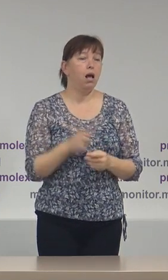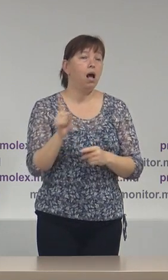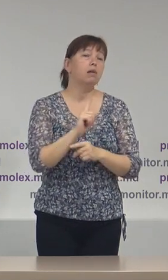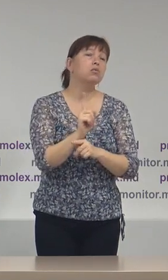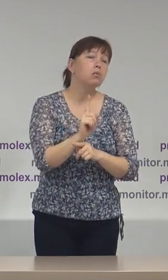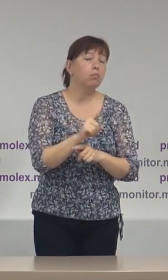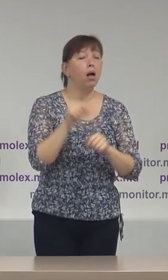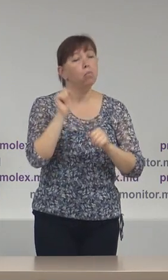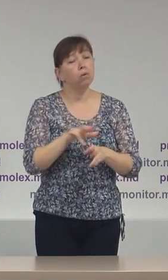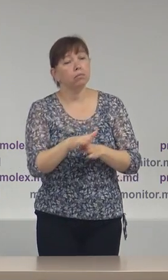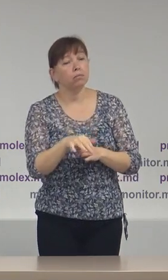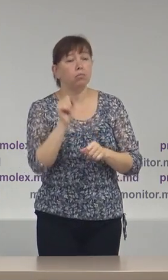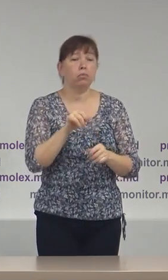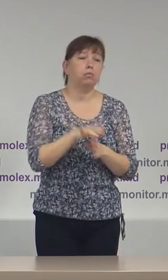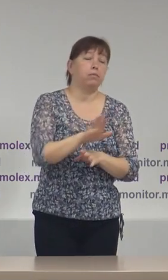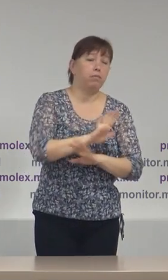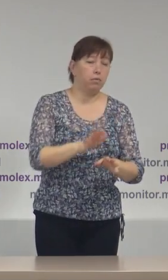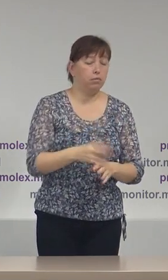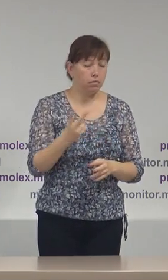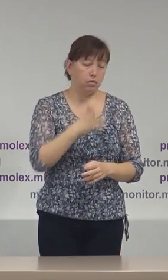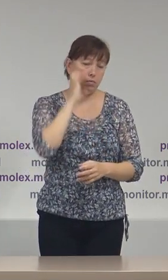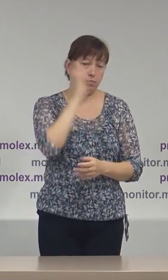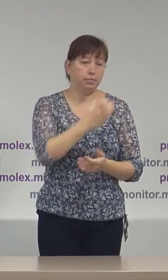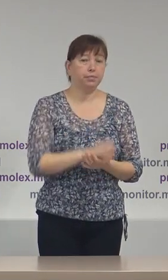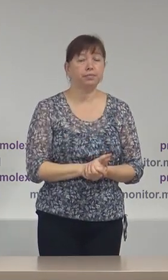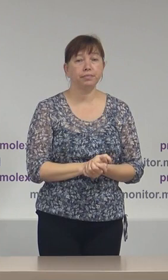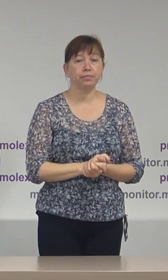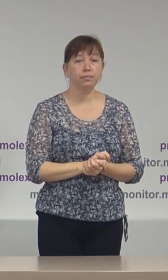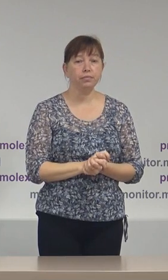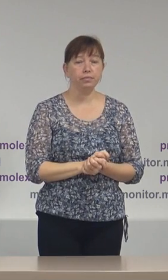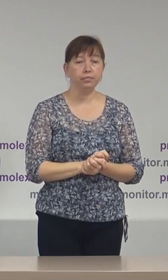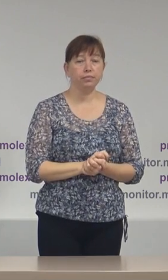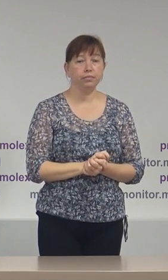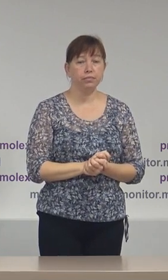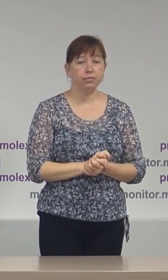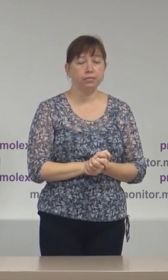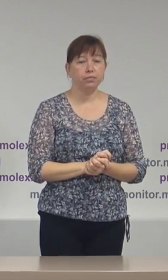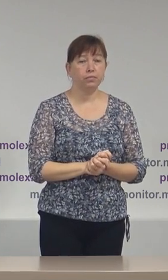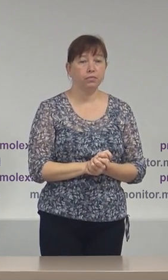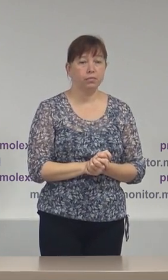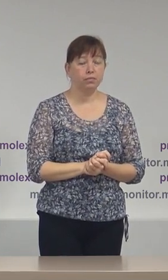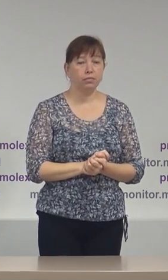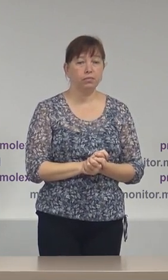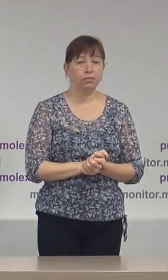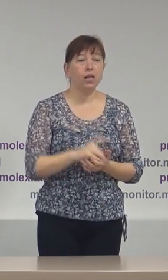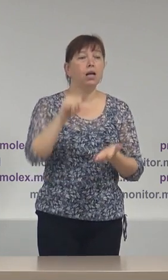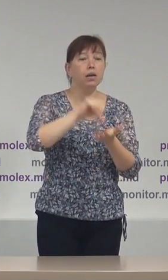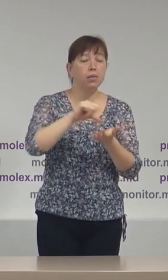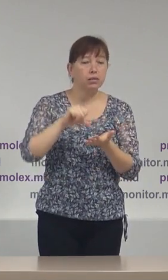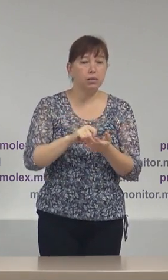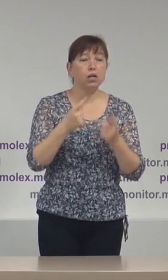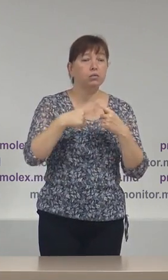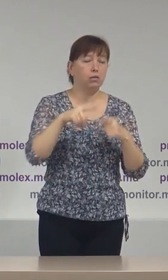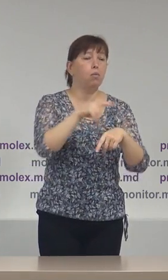vizate fie că e vorba de reprezentanții administrației publice centrale reprezentanții